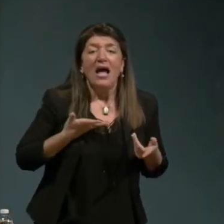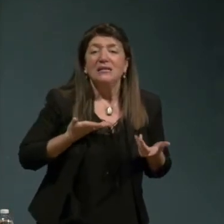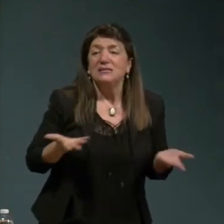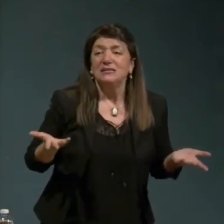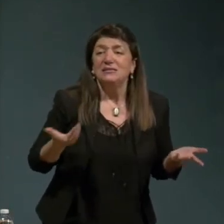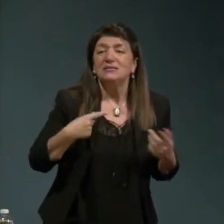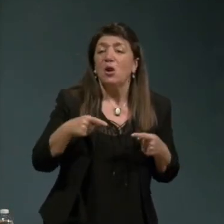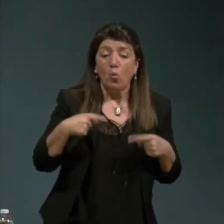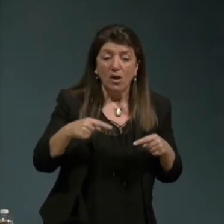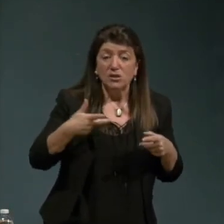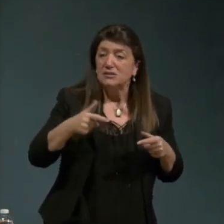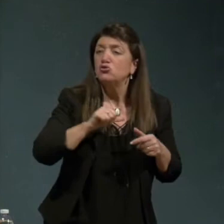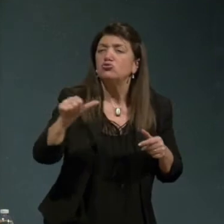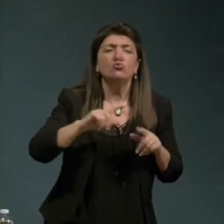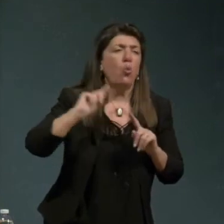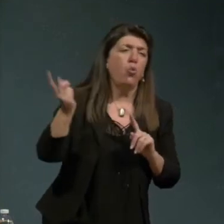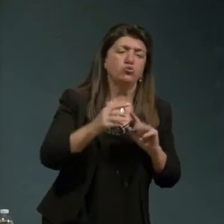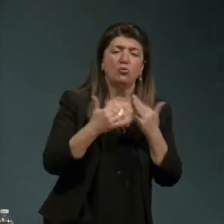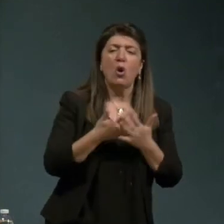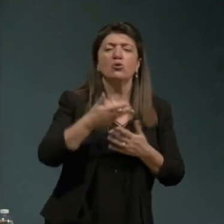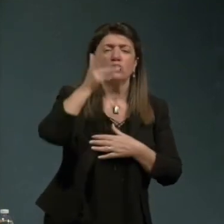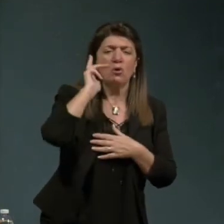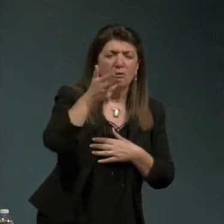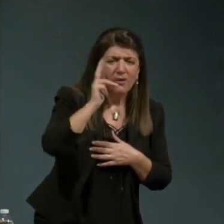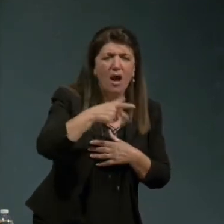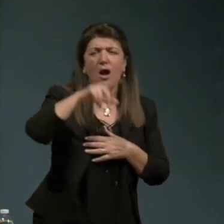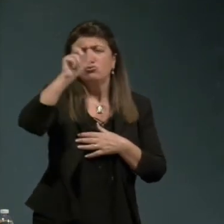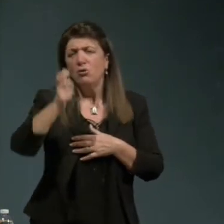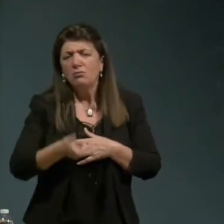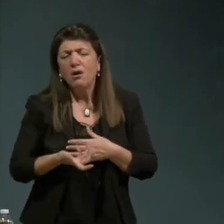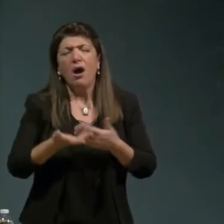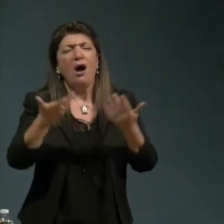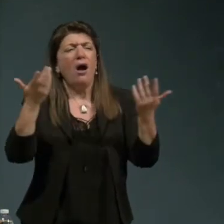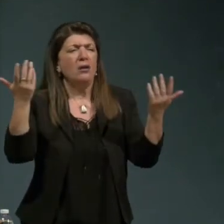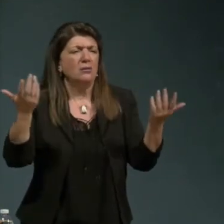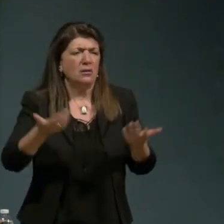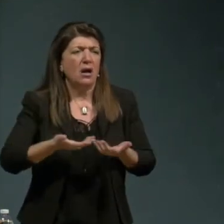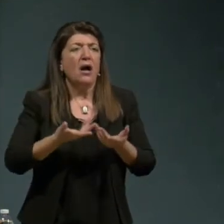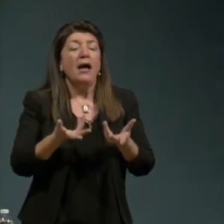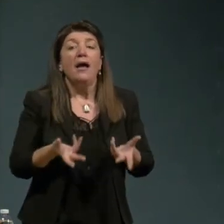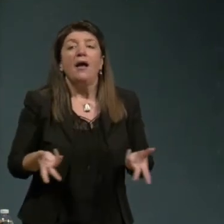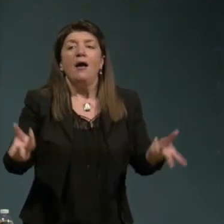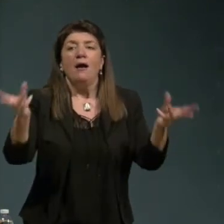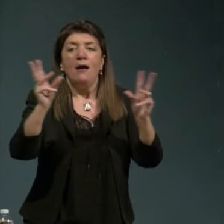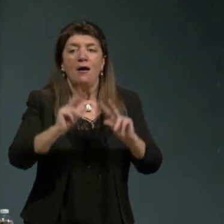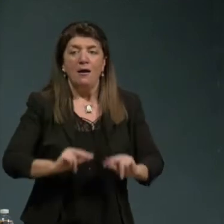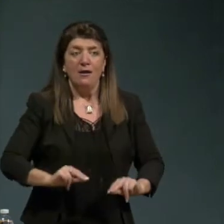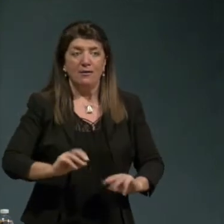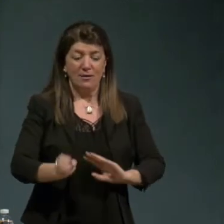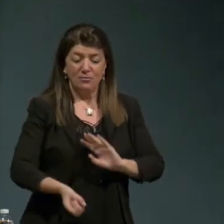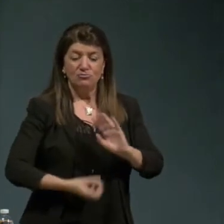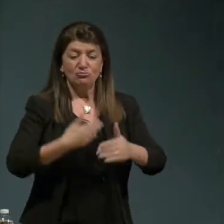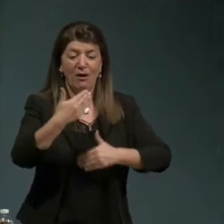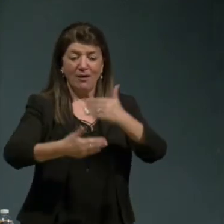tutti i paesi in Italia in Francia di regenerazione della vita quotidiana